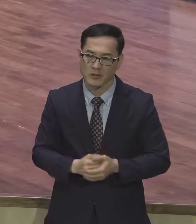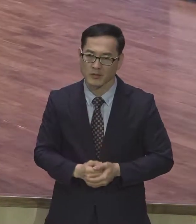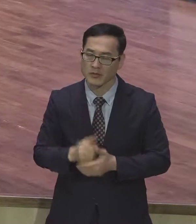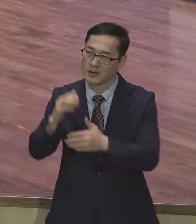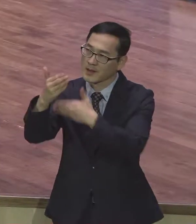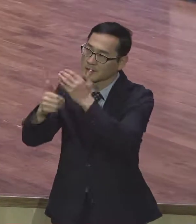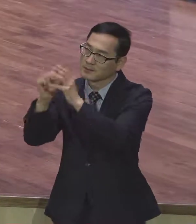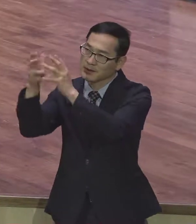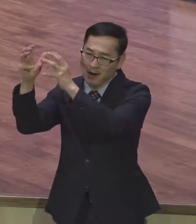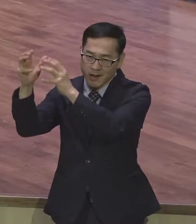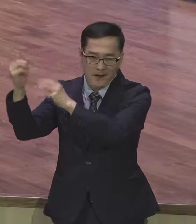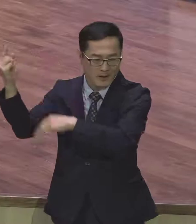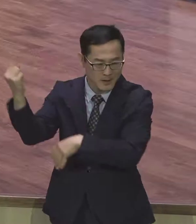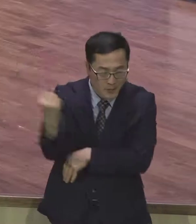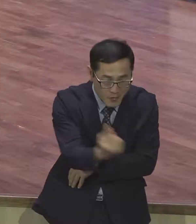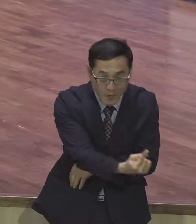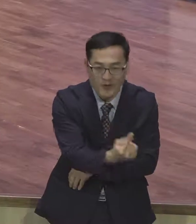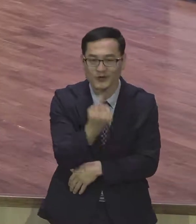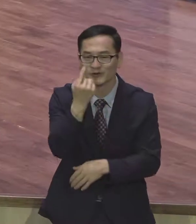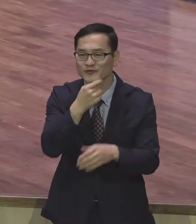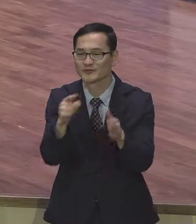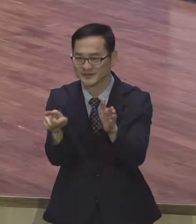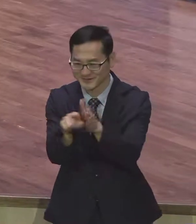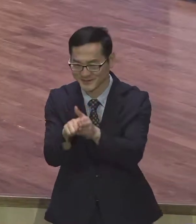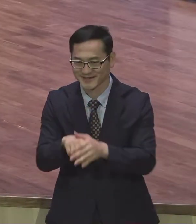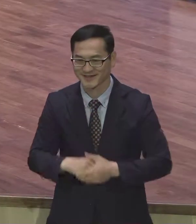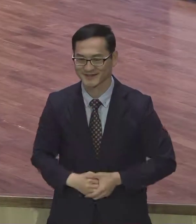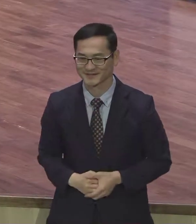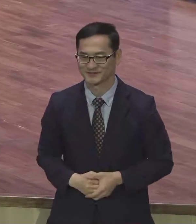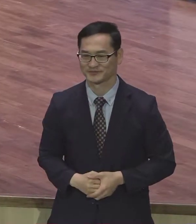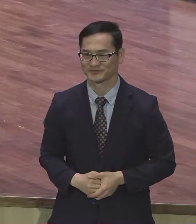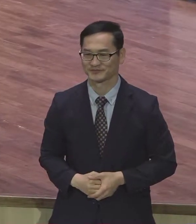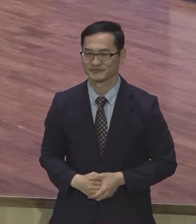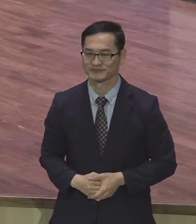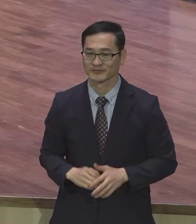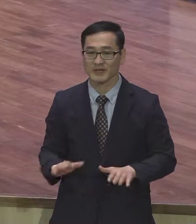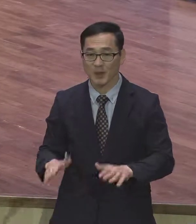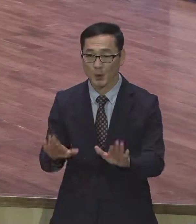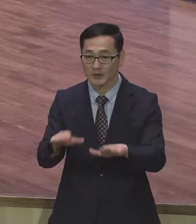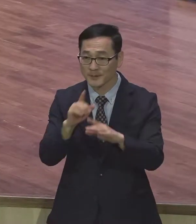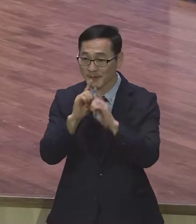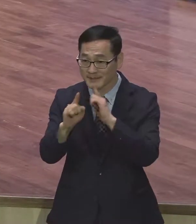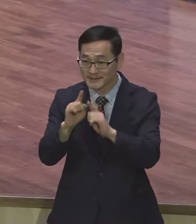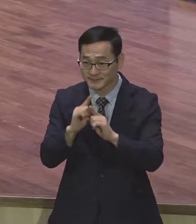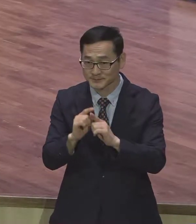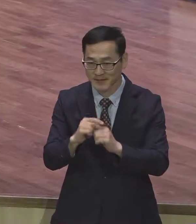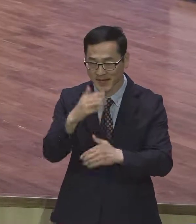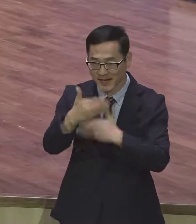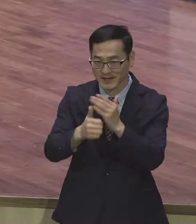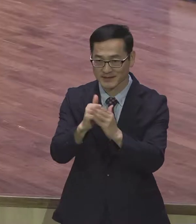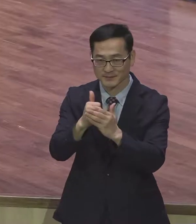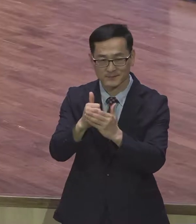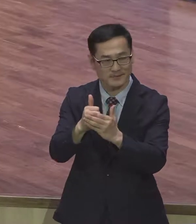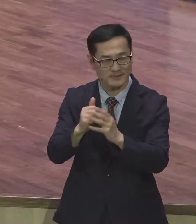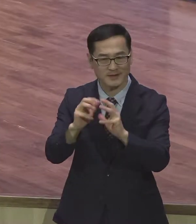임한 줄로 믿습니다. 이것들은 말씀 가지고 하나님 나라의 본질이란 제물을 말씀드립니다.